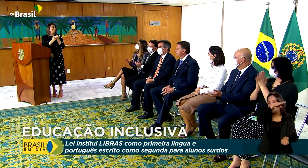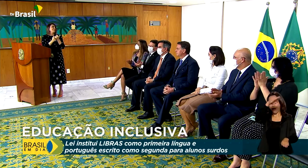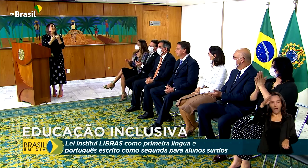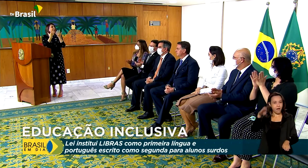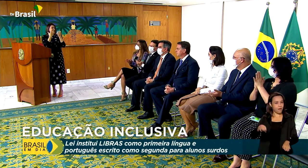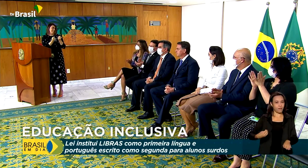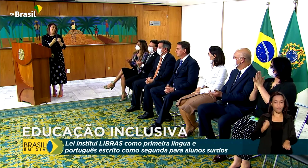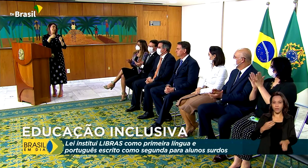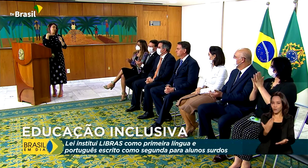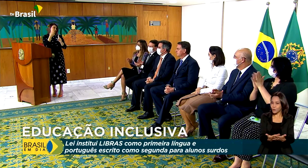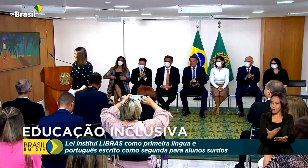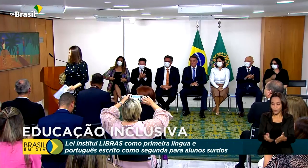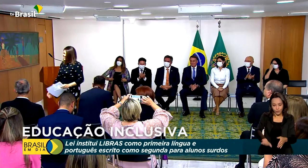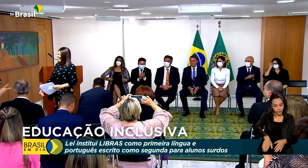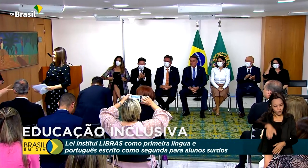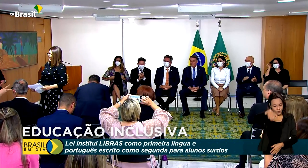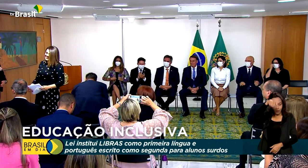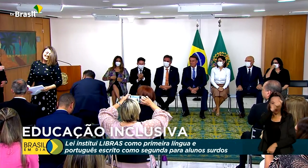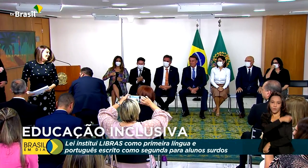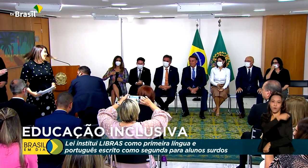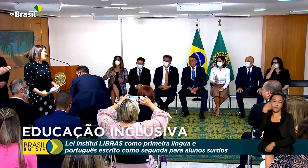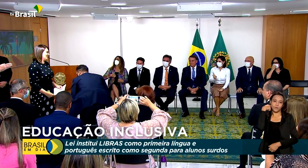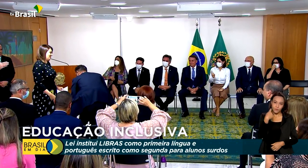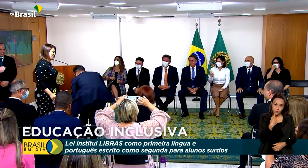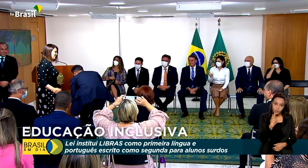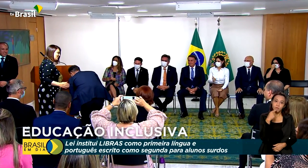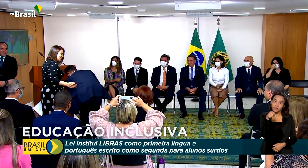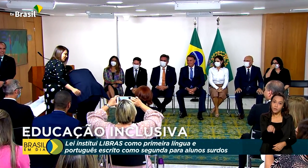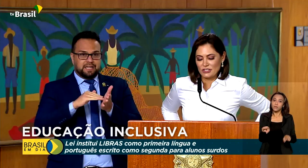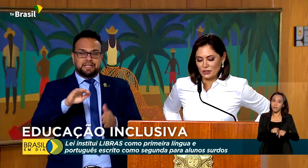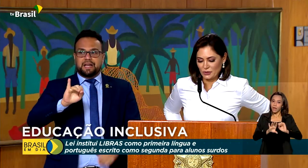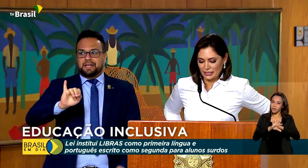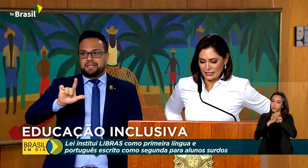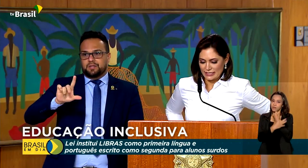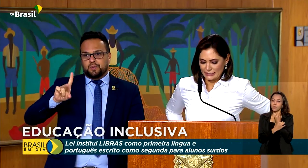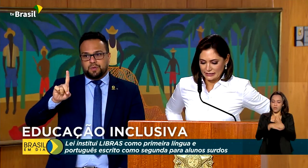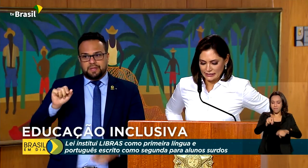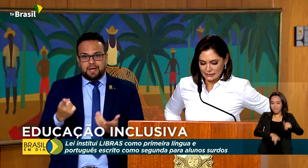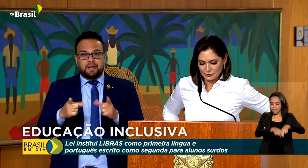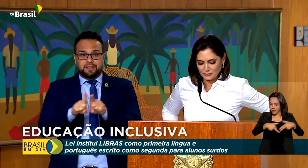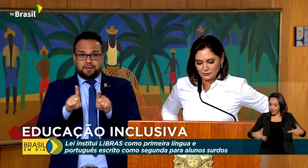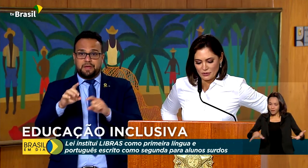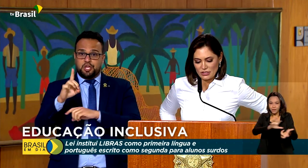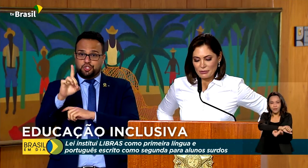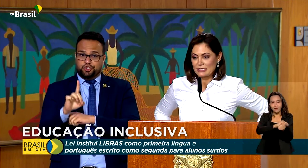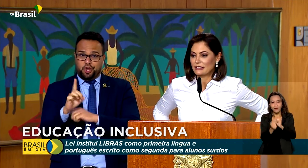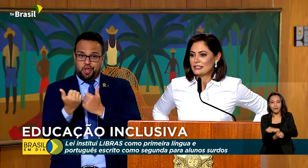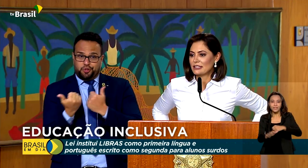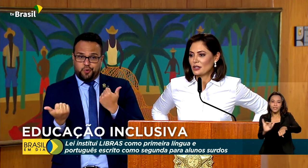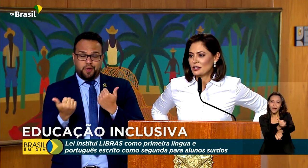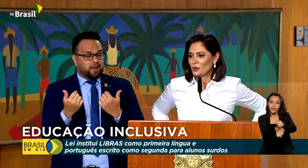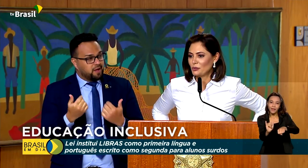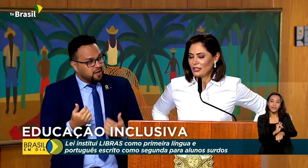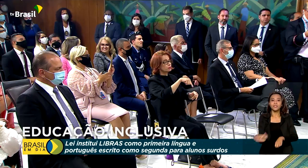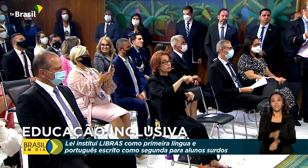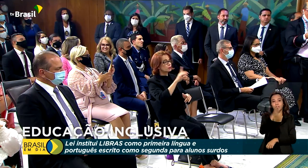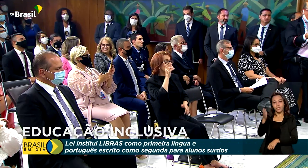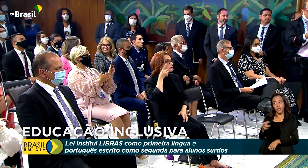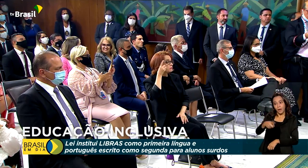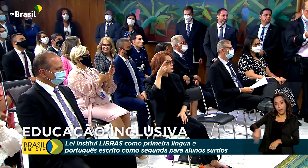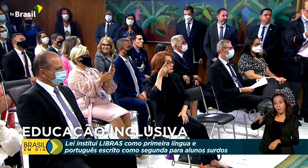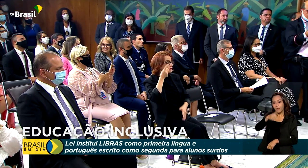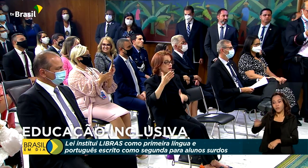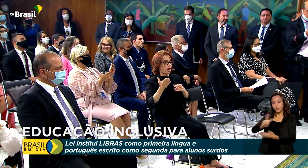vida escolar do aluno surdo. Além disso, devem ser assegurados materiais didáticos e professores bilíngues